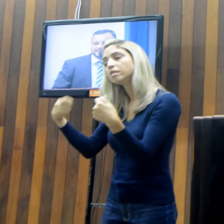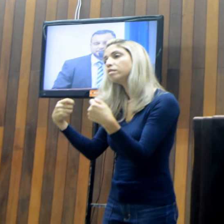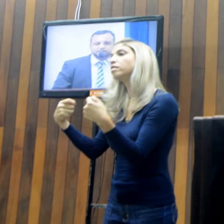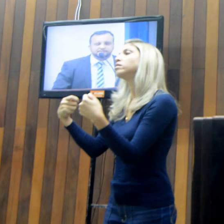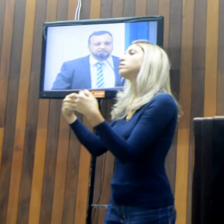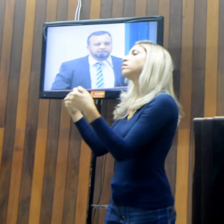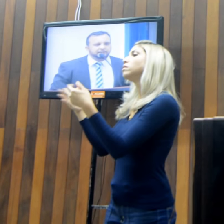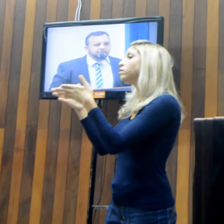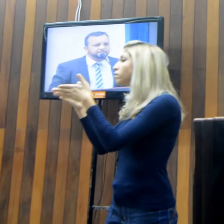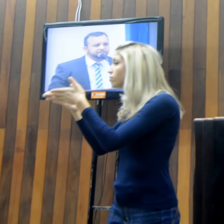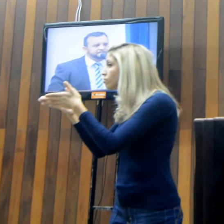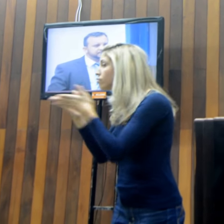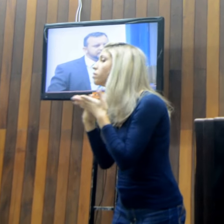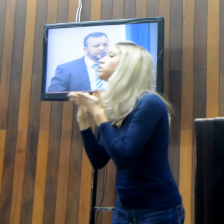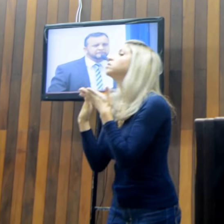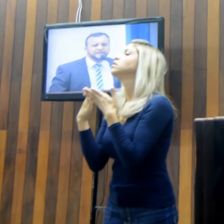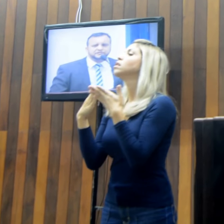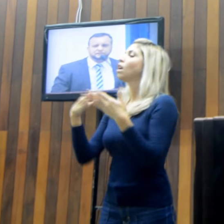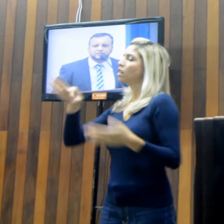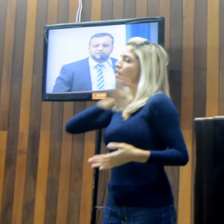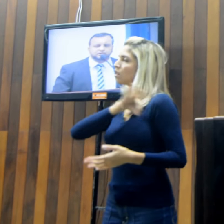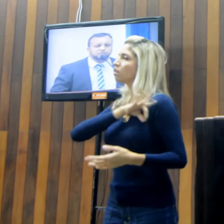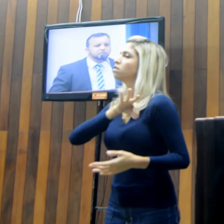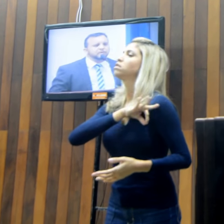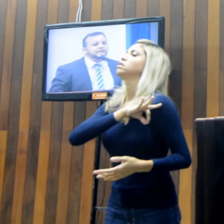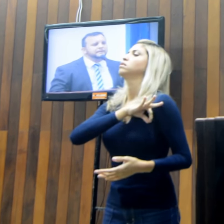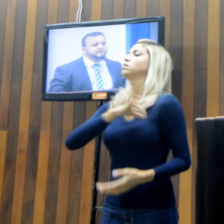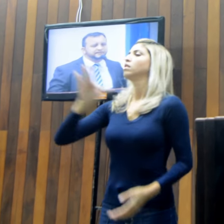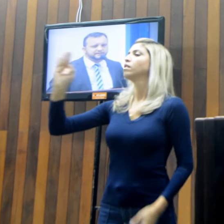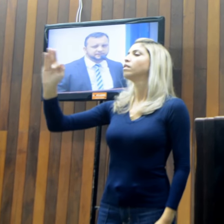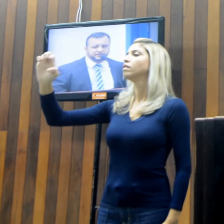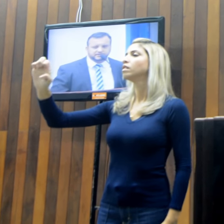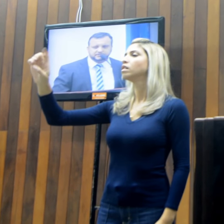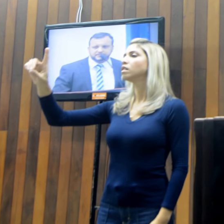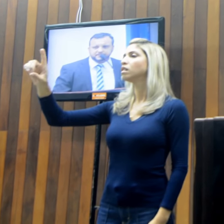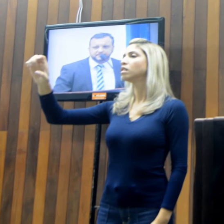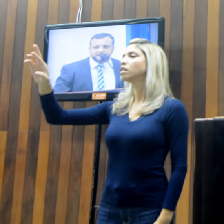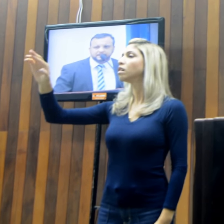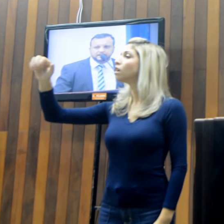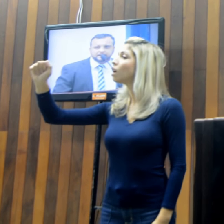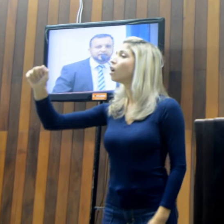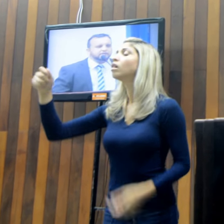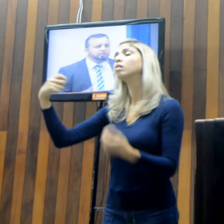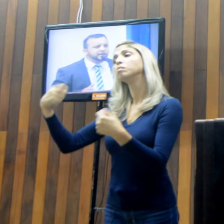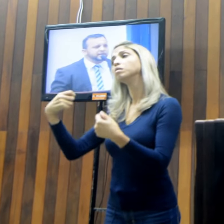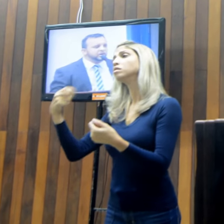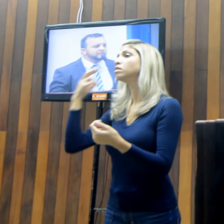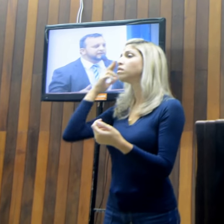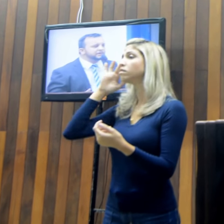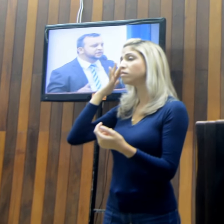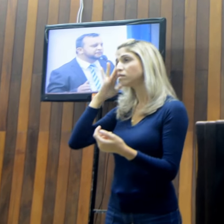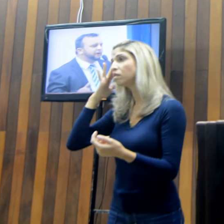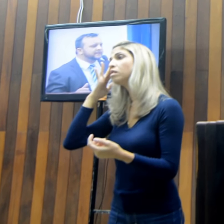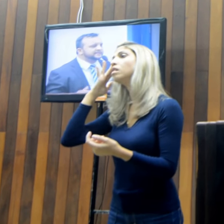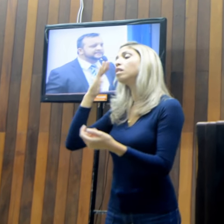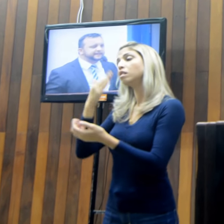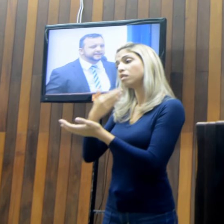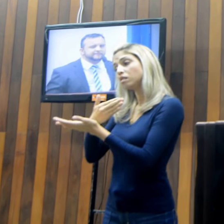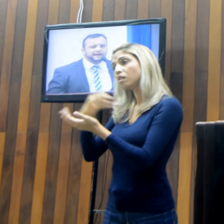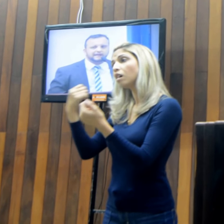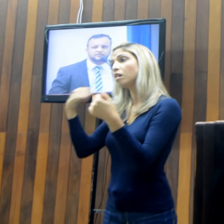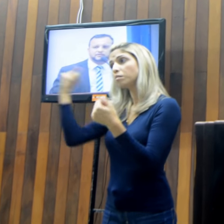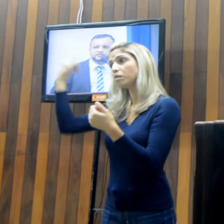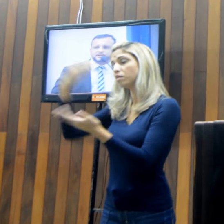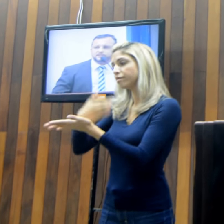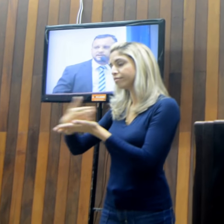Delegacia de Polícia Federal que preste informações sobre o andamento das investigações. Dentro daquilo, obviamente, que possa ser